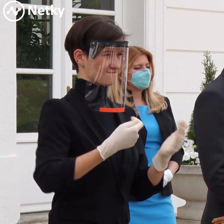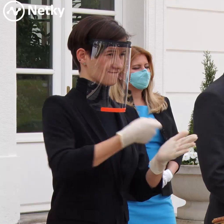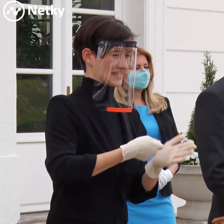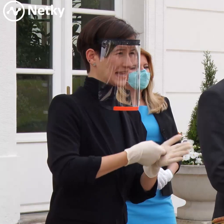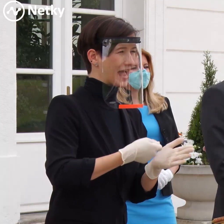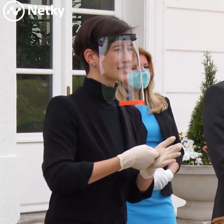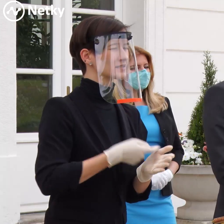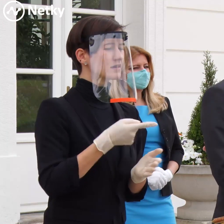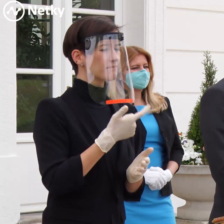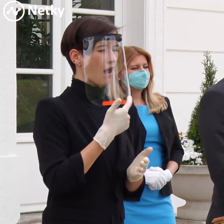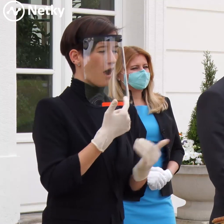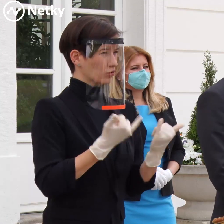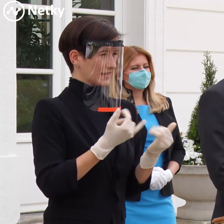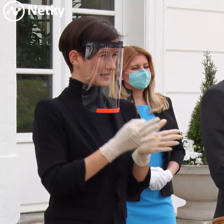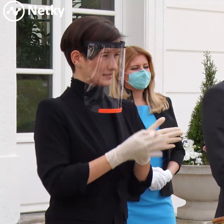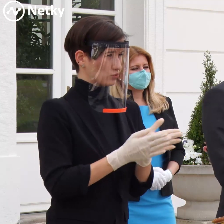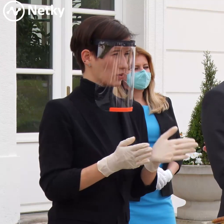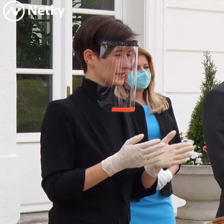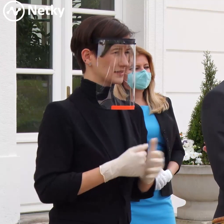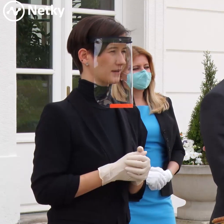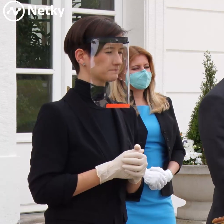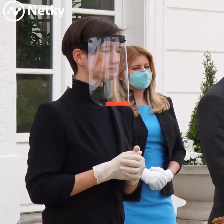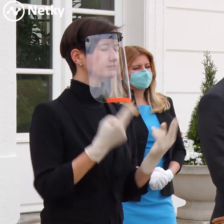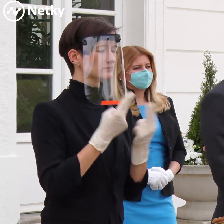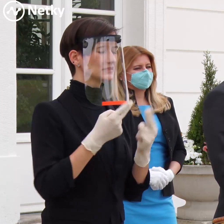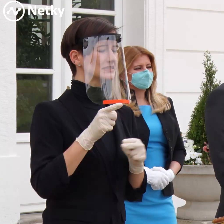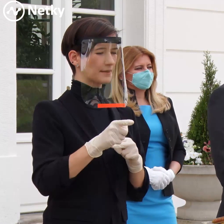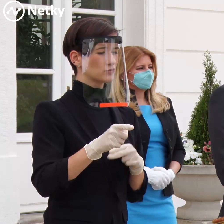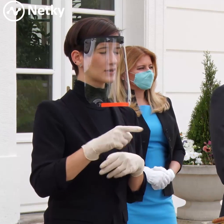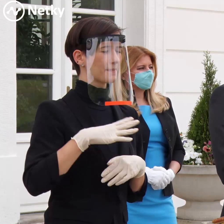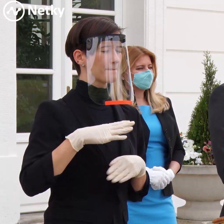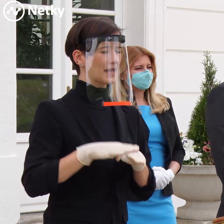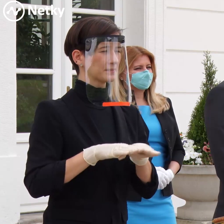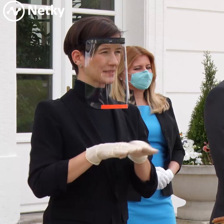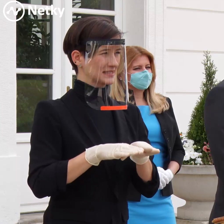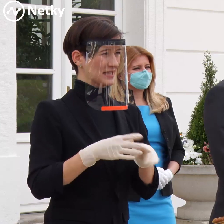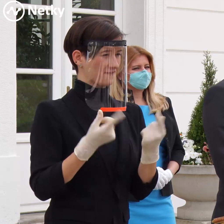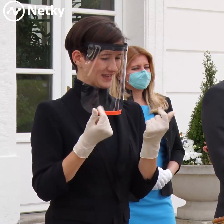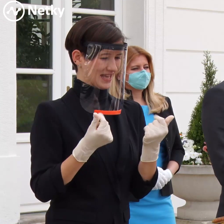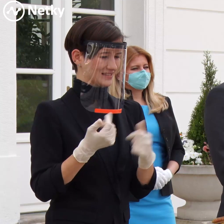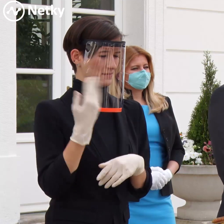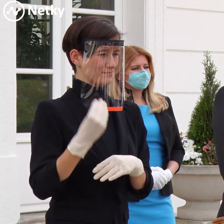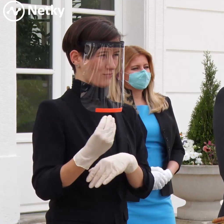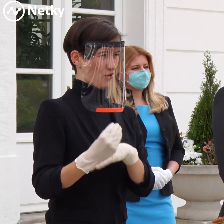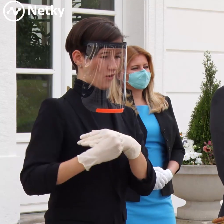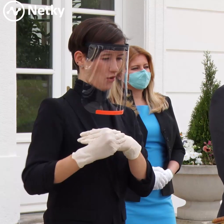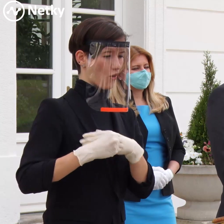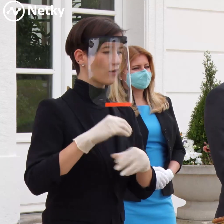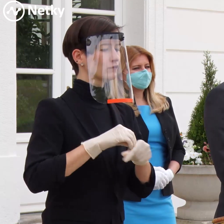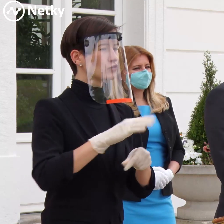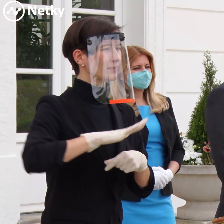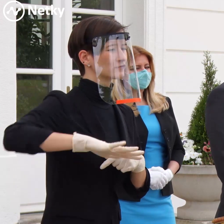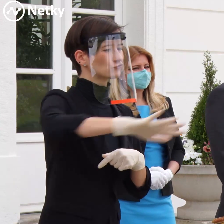My sme mali, samozrejme, a máme uistenie od pána ministra financí, že všetci zdravotníci na